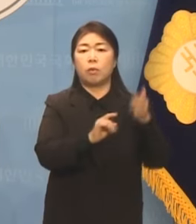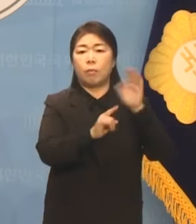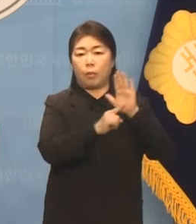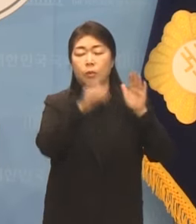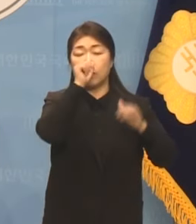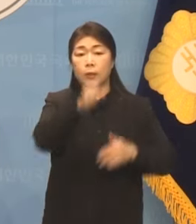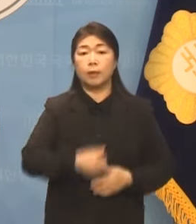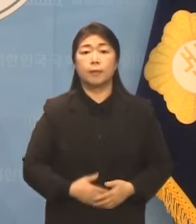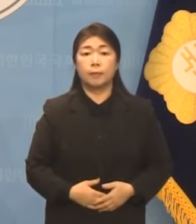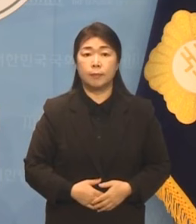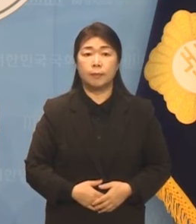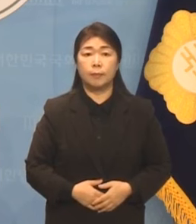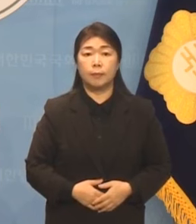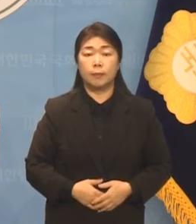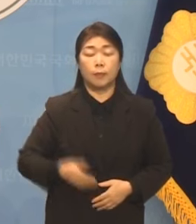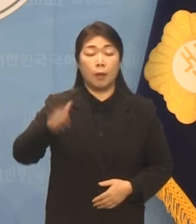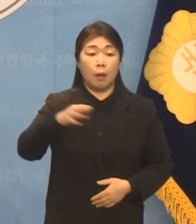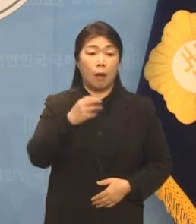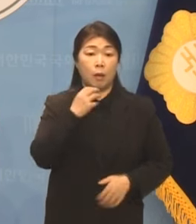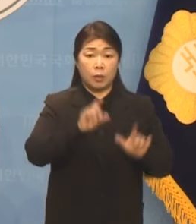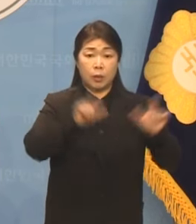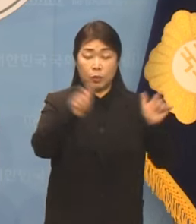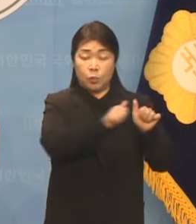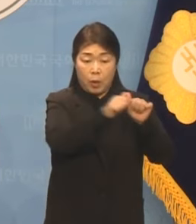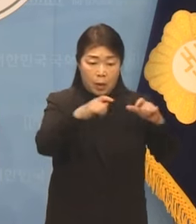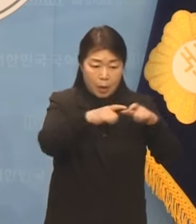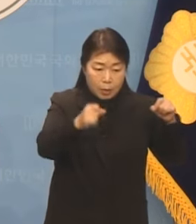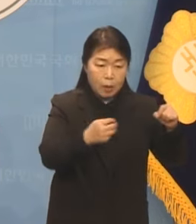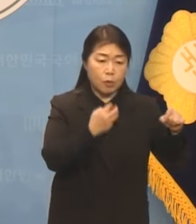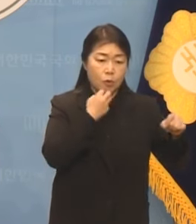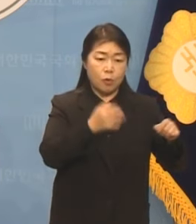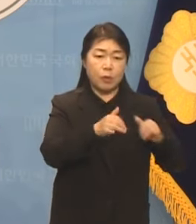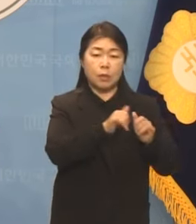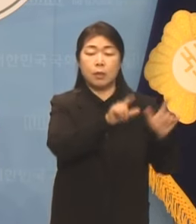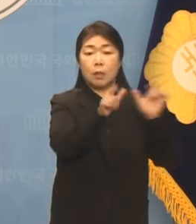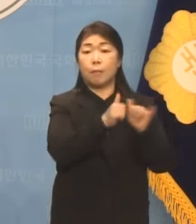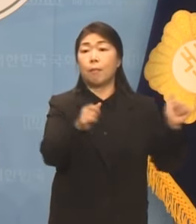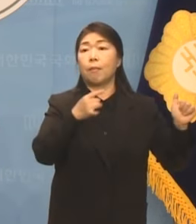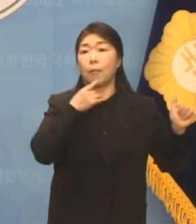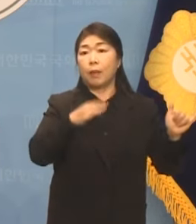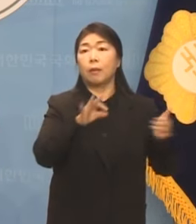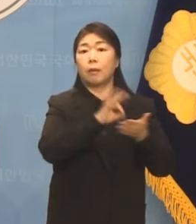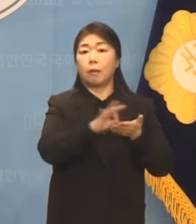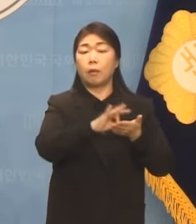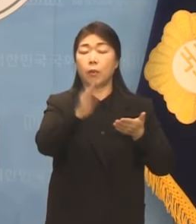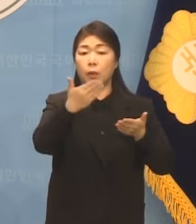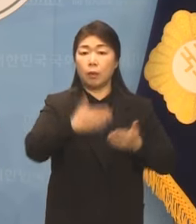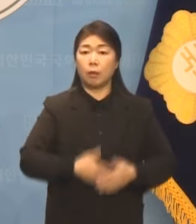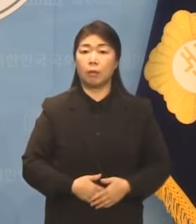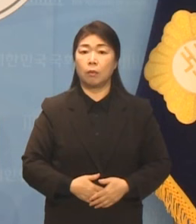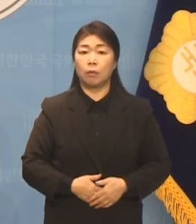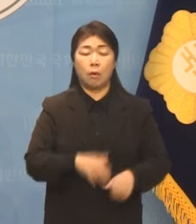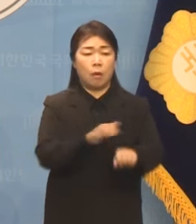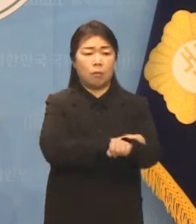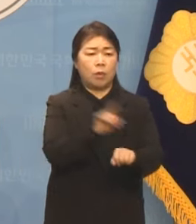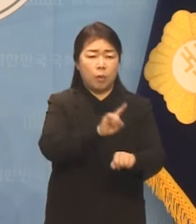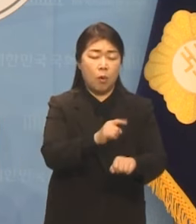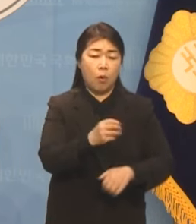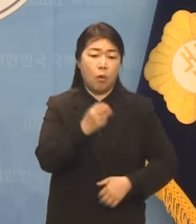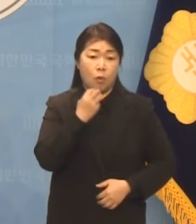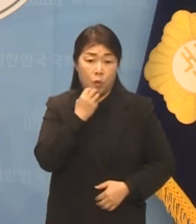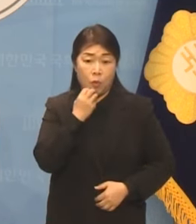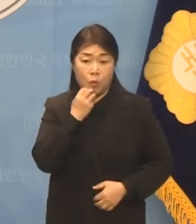기후동행카드가 서울시민만을 대상으로 하다 보니 불편한 점은 또 있습니다. 서울로 출퇴근하는